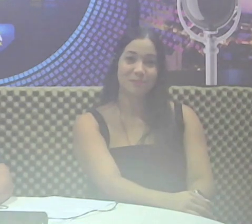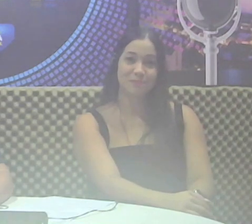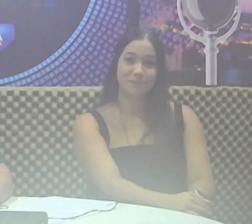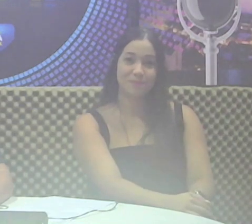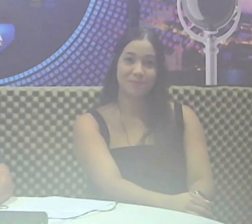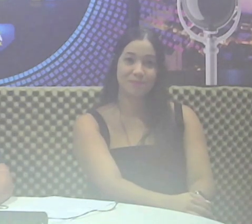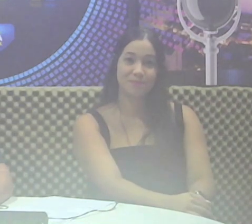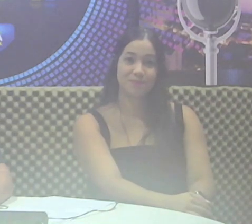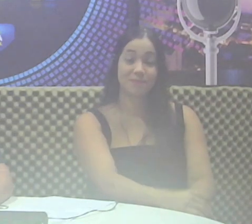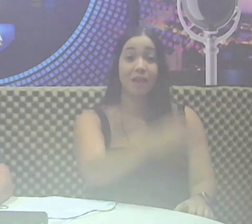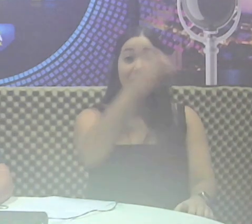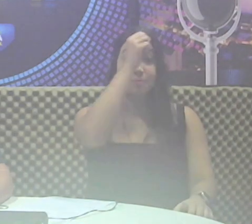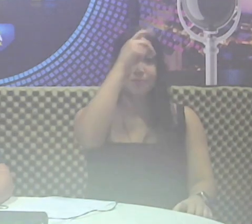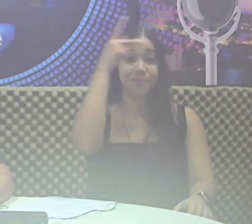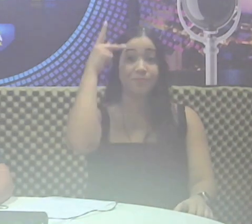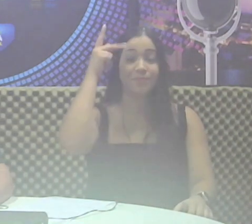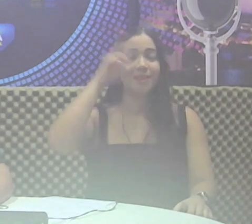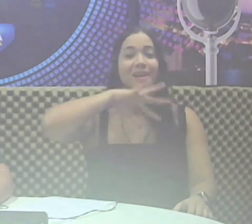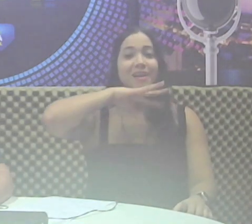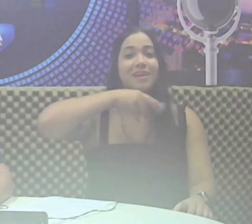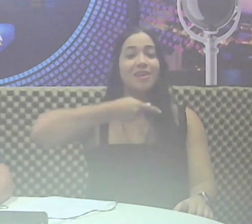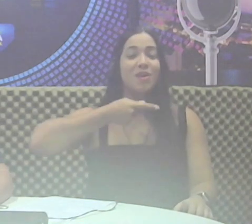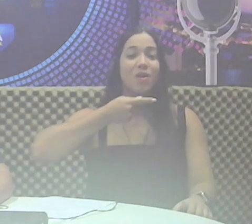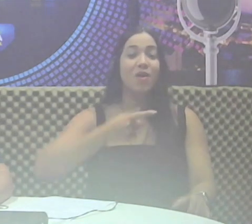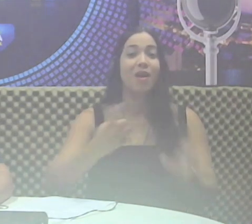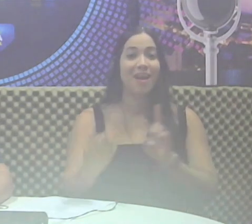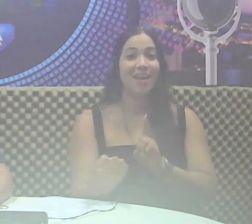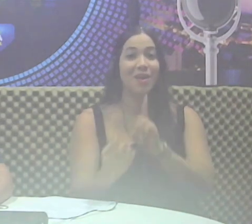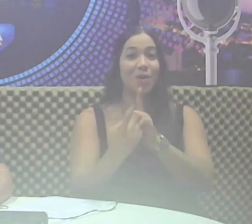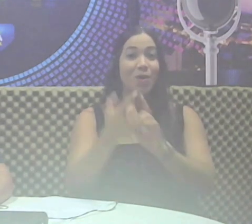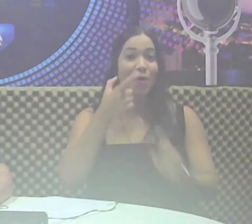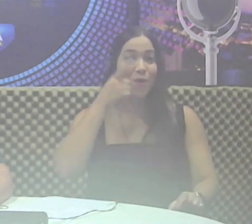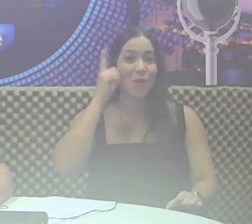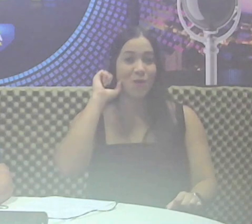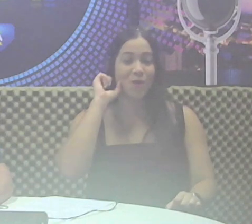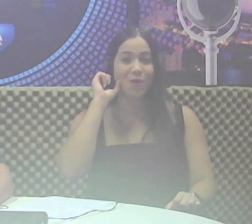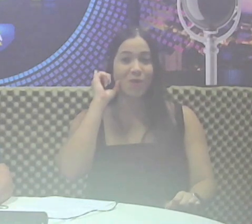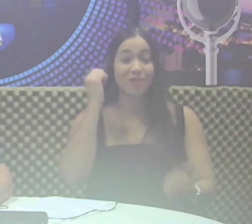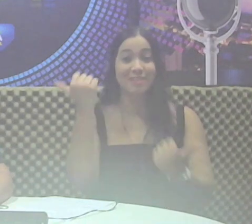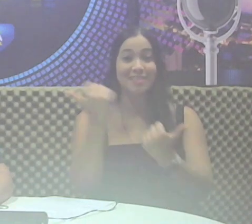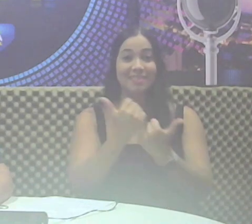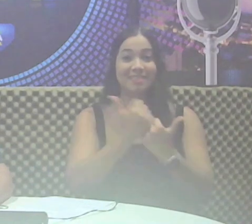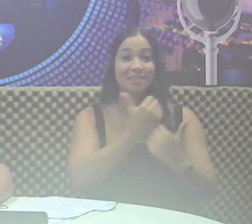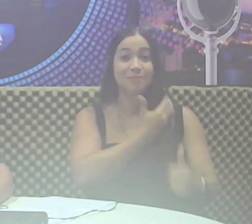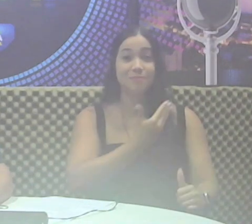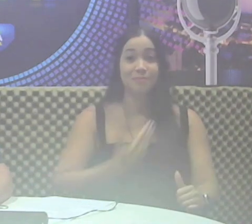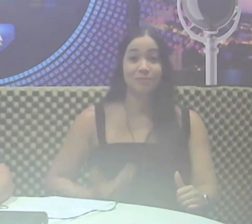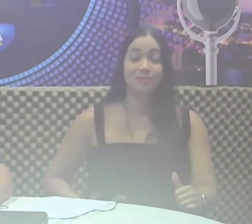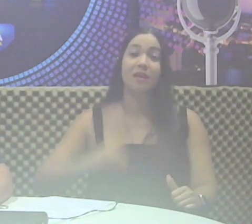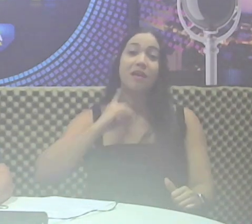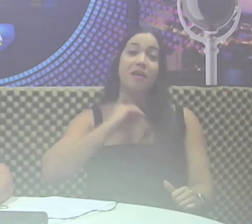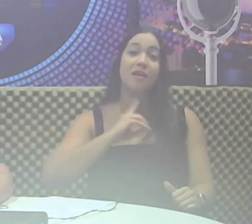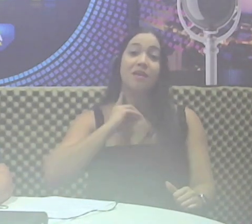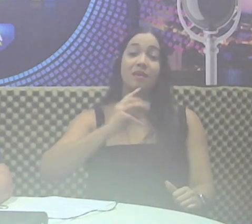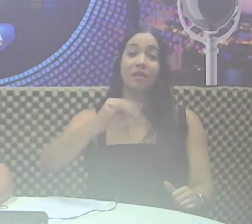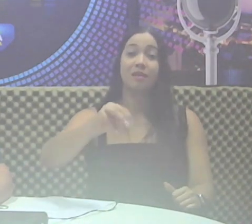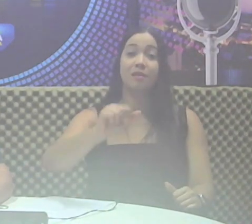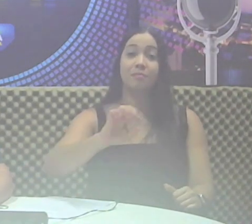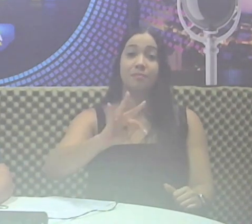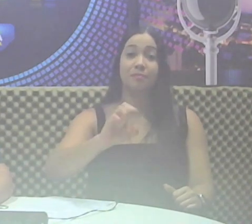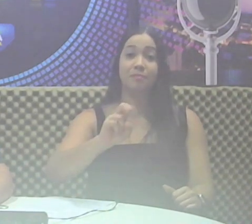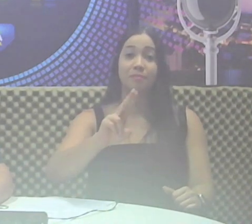O prefeito Odelmo Leão participou de um encontro ontem com o vice-governador de Minas Gerais, Matheus Simões.